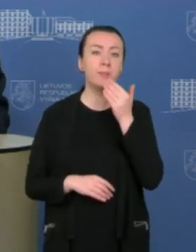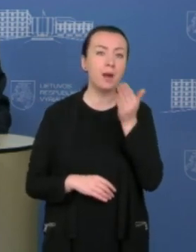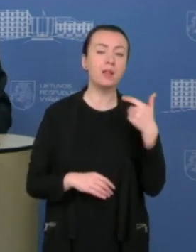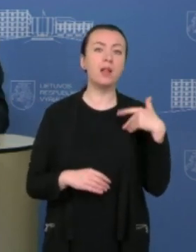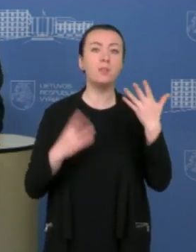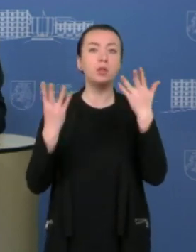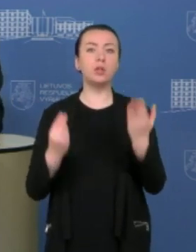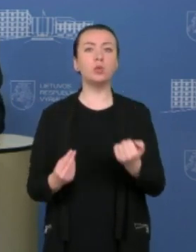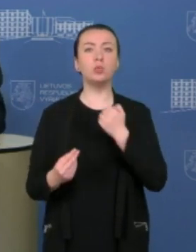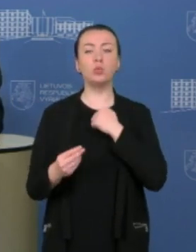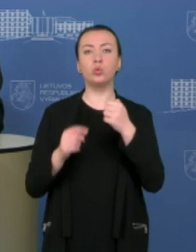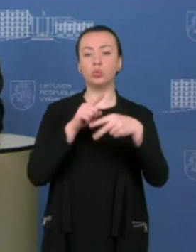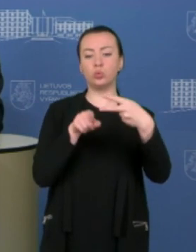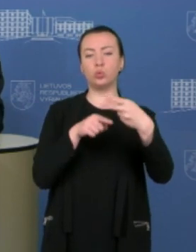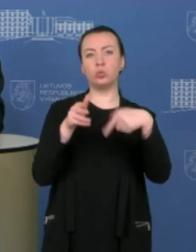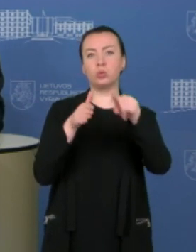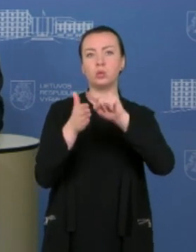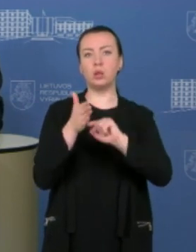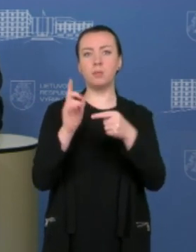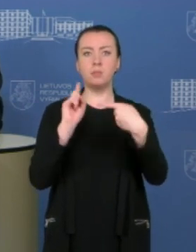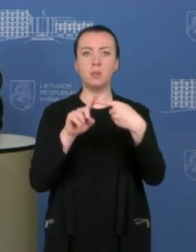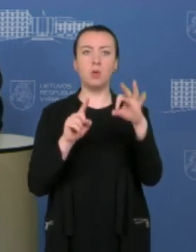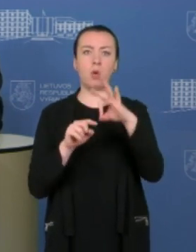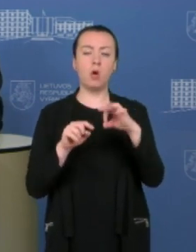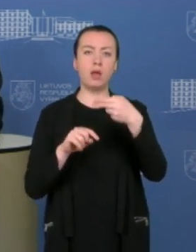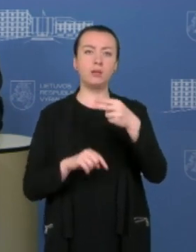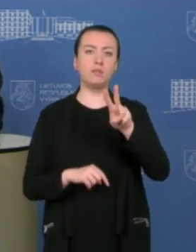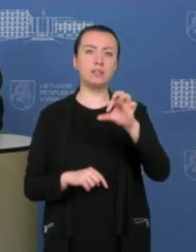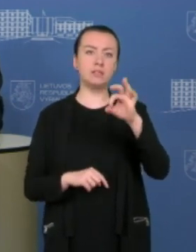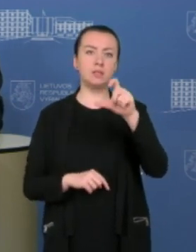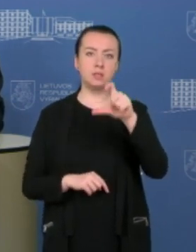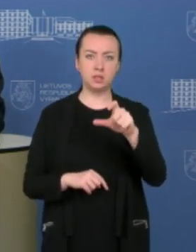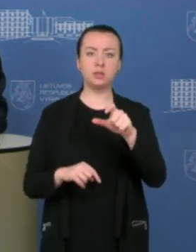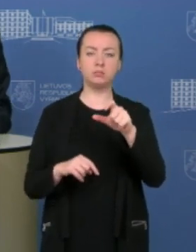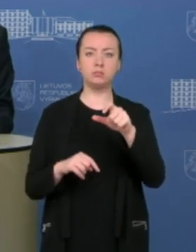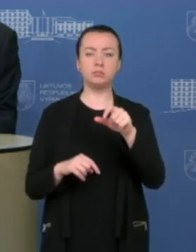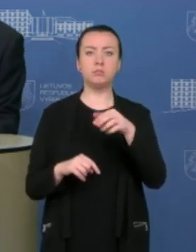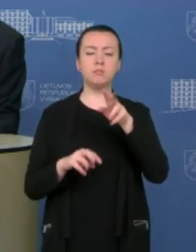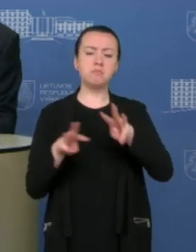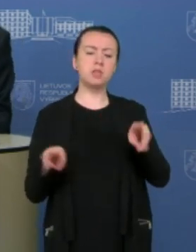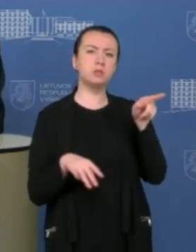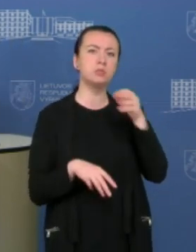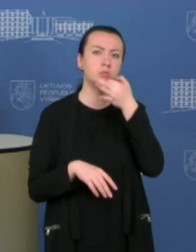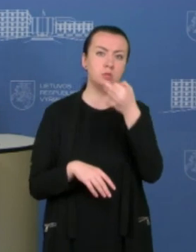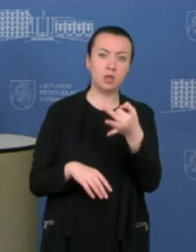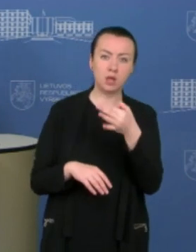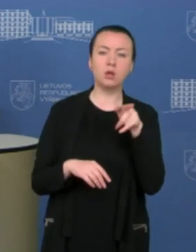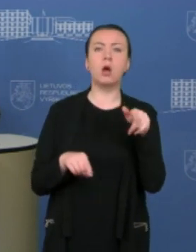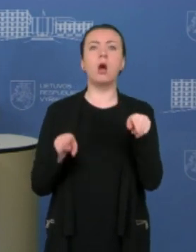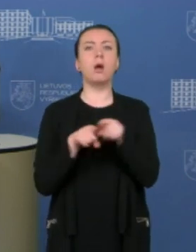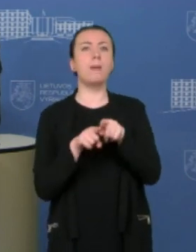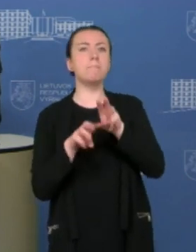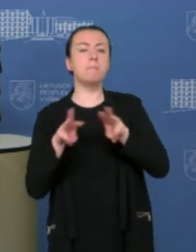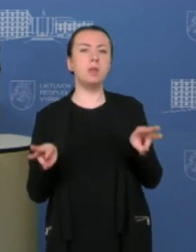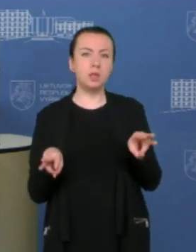Labadiena, aš turėčiau taip pat du klausimus. Pirmiausia, dėl nacionalinė visuomenės veikatos centro ministra sakėtina, kad jūsų kaip ministro